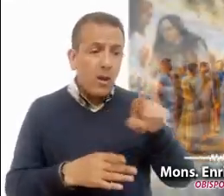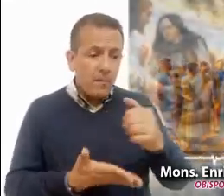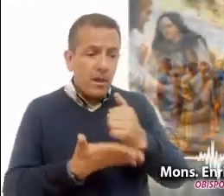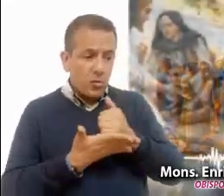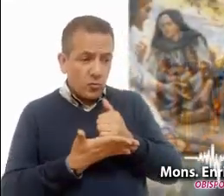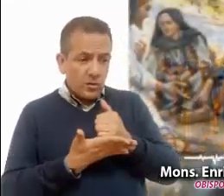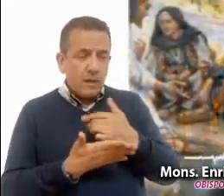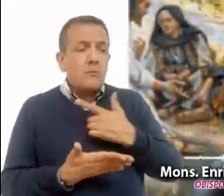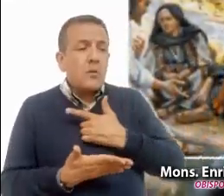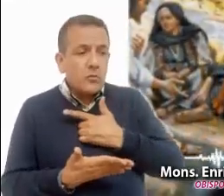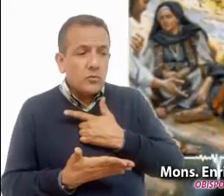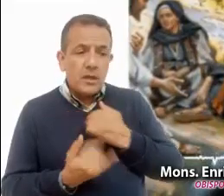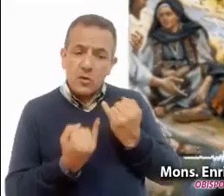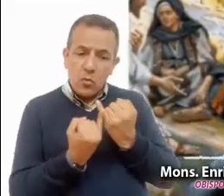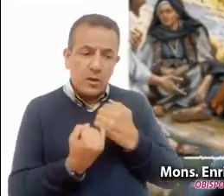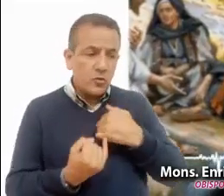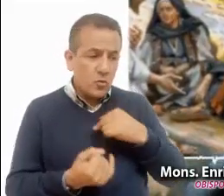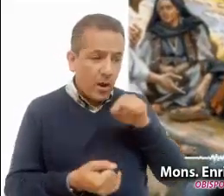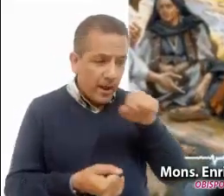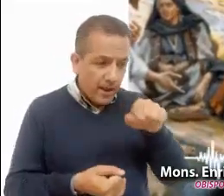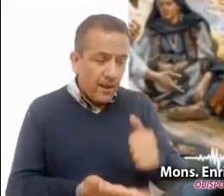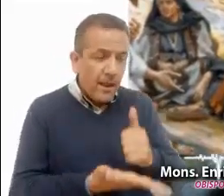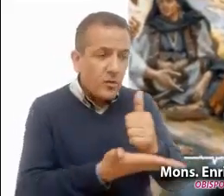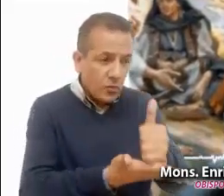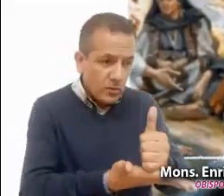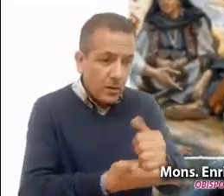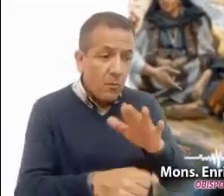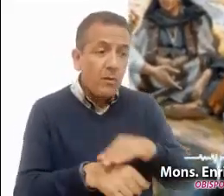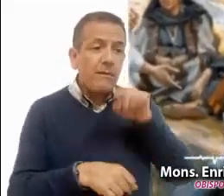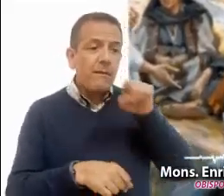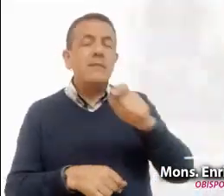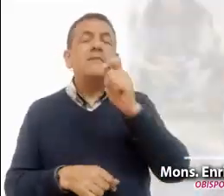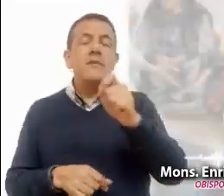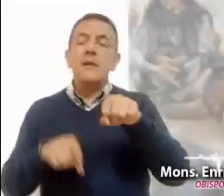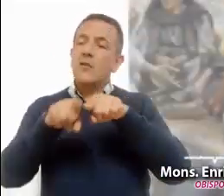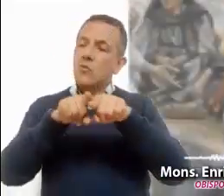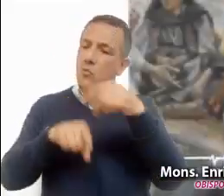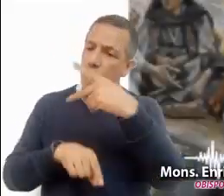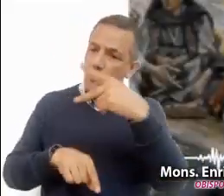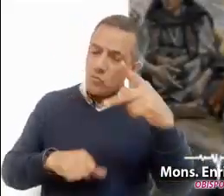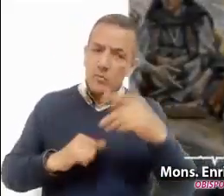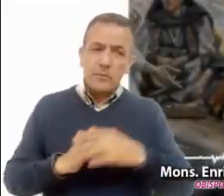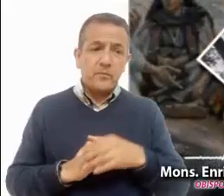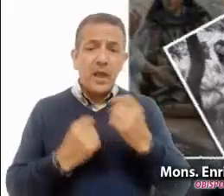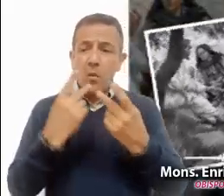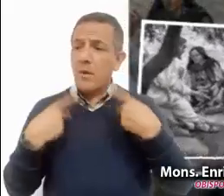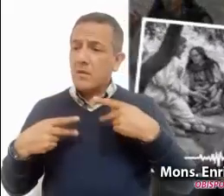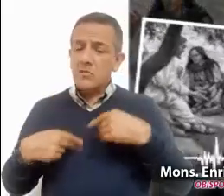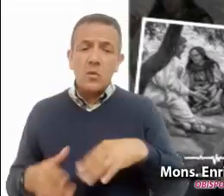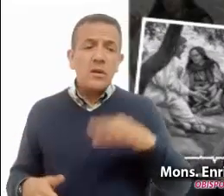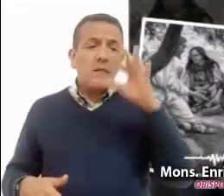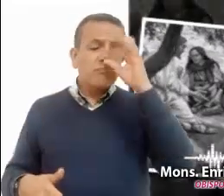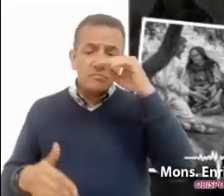Pues eso mismo tienes que hacer, porque es tu hermano. ¿Alguien fracasó y no tiene